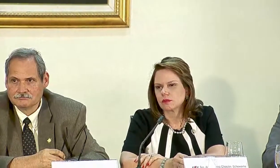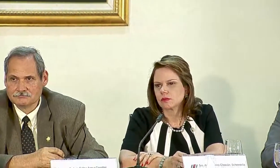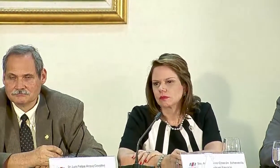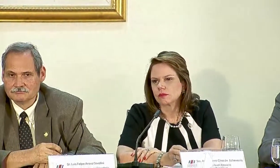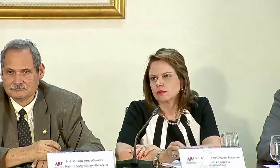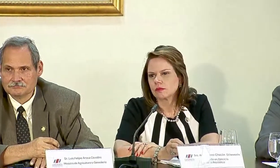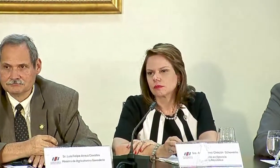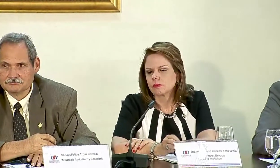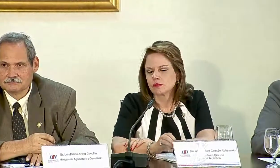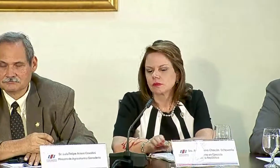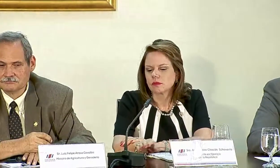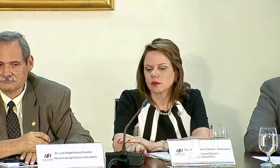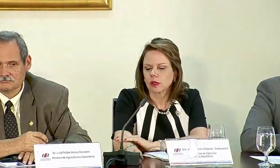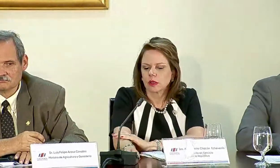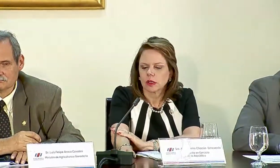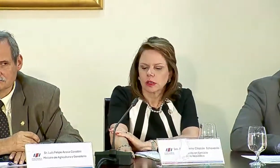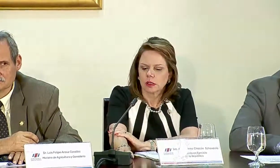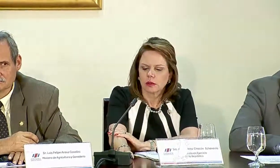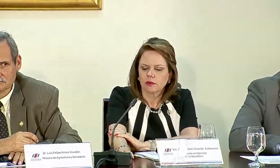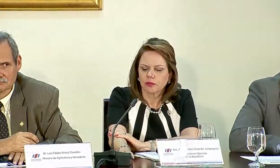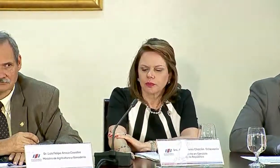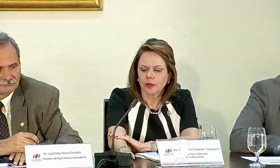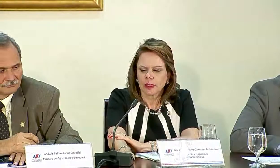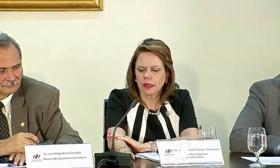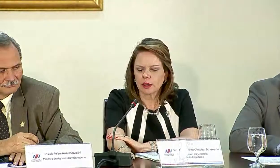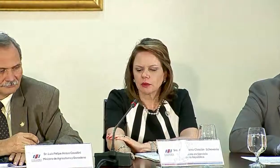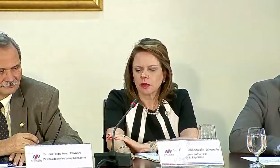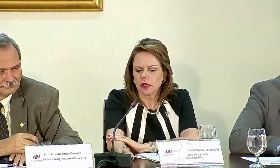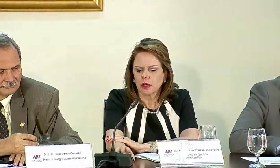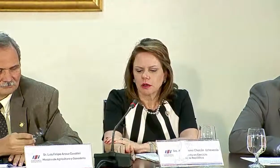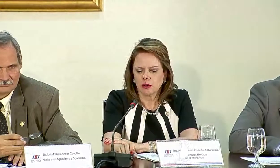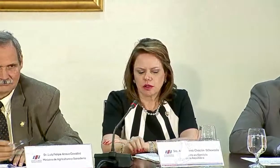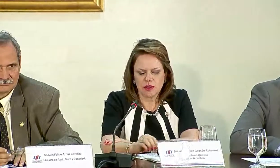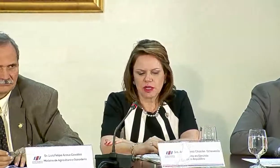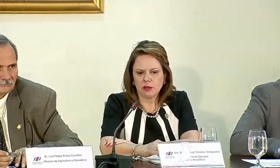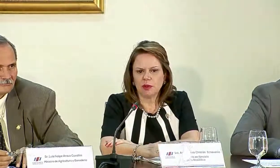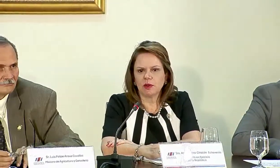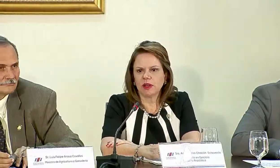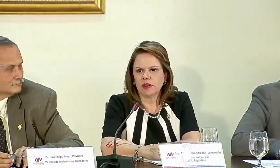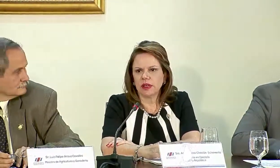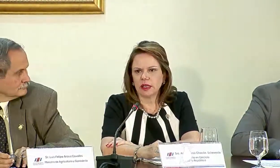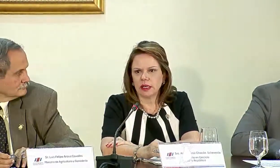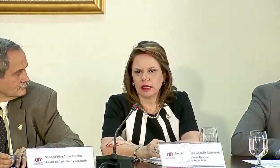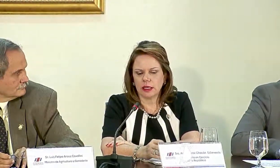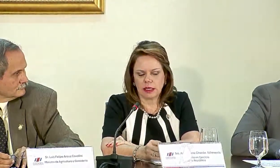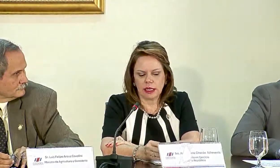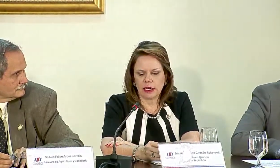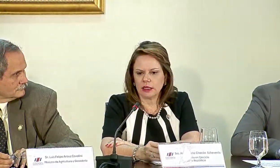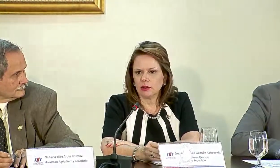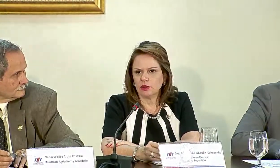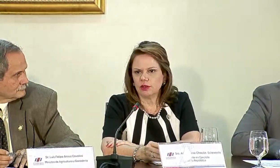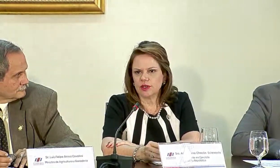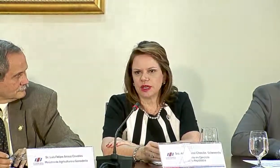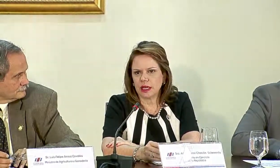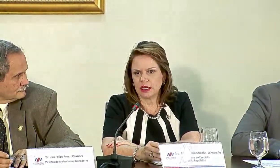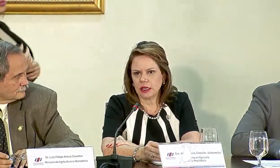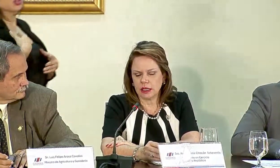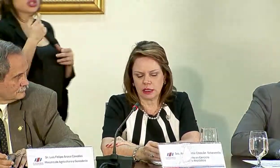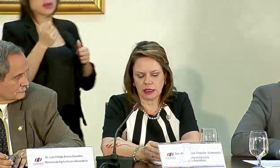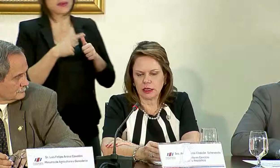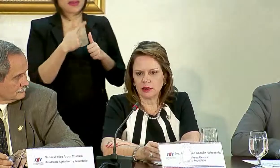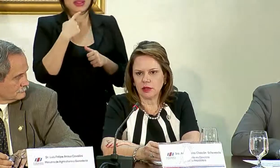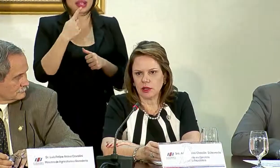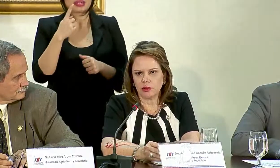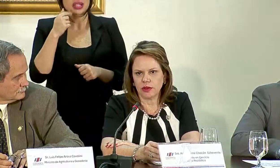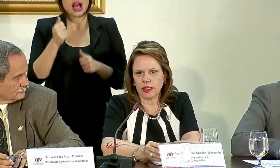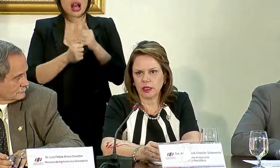el canciller. Me gustaría una reacción sobre esta denuncia que hacen los diputados. Yo quisiera en primer lugar decir que la candidatura oficial al